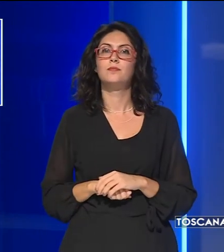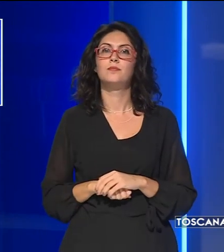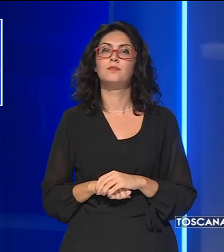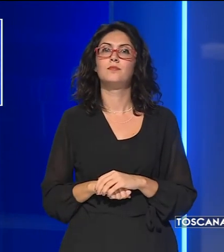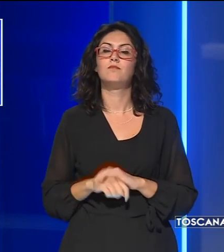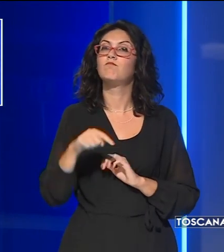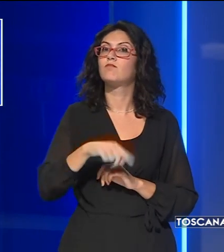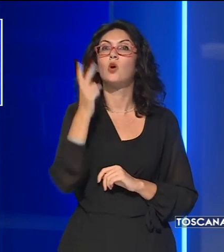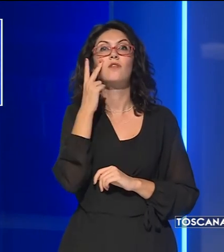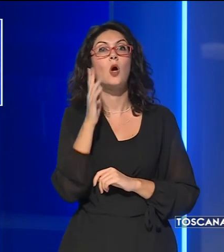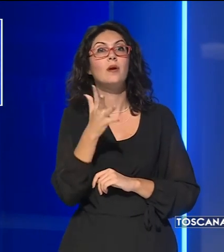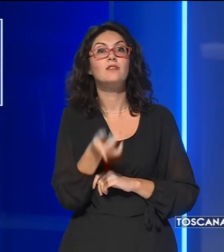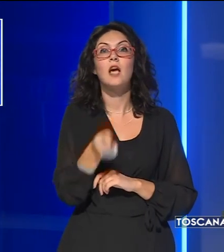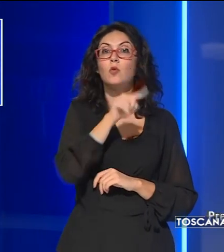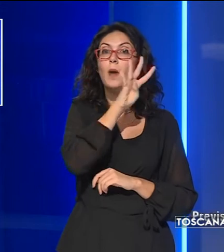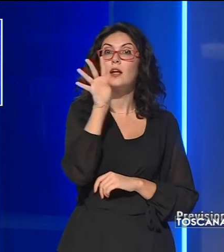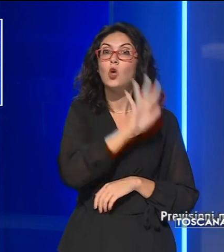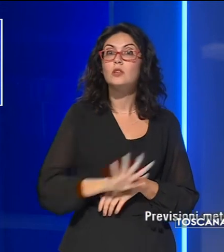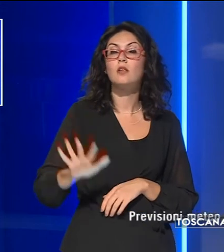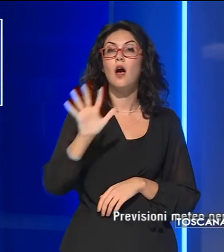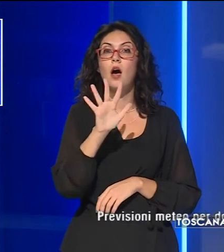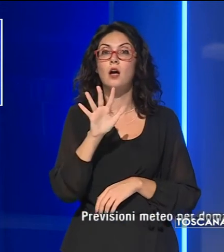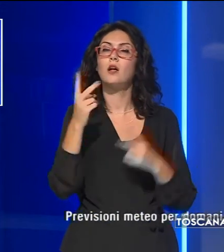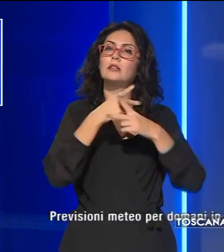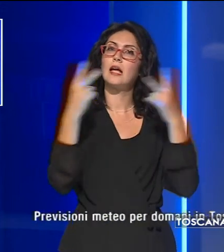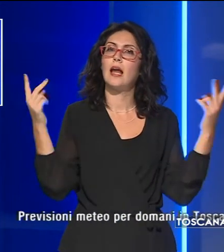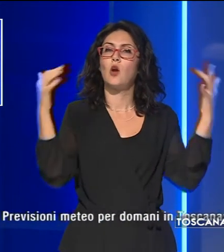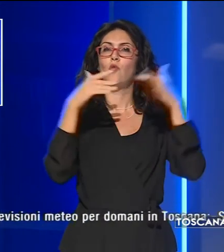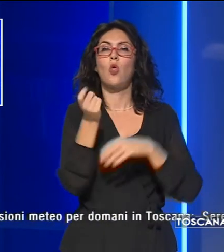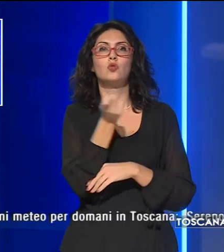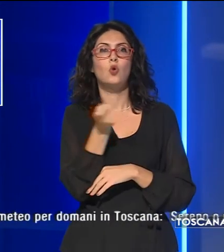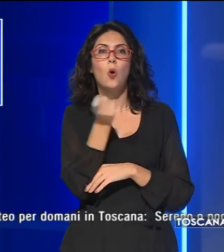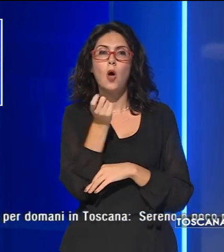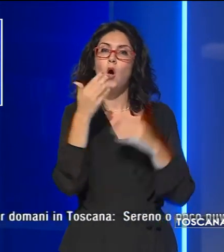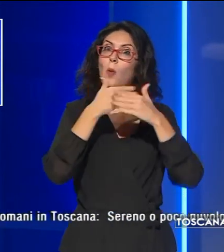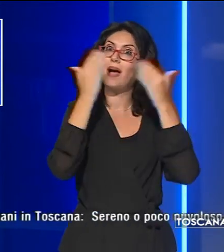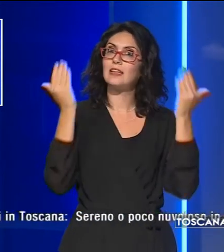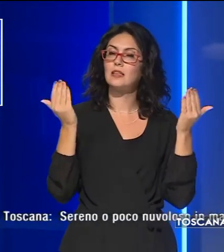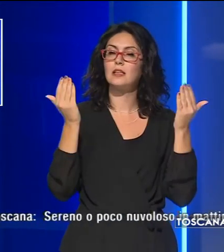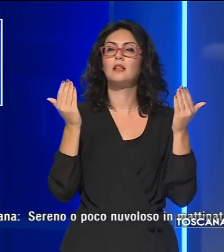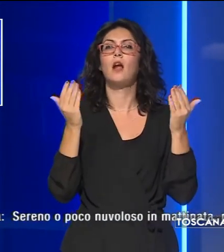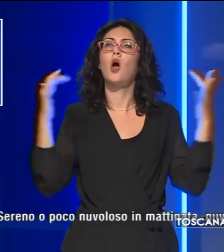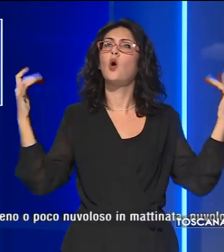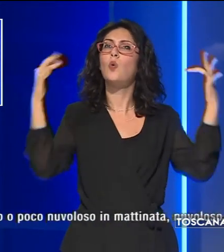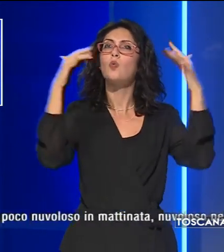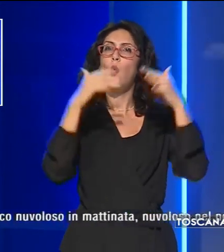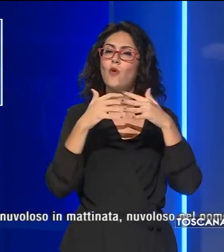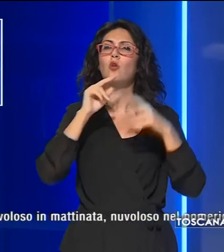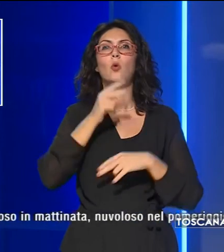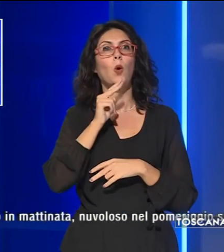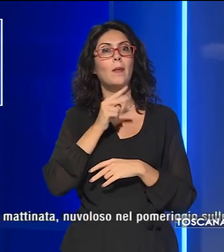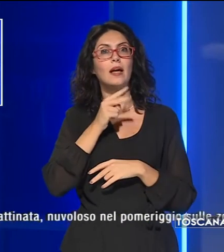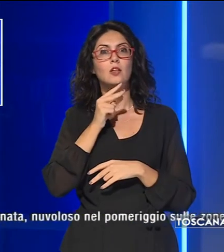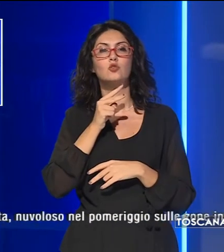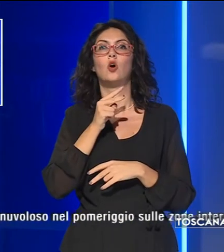e ora le previsioni meteo per domani in Toscana sereno poco nuvoloso durante la mattina nuvoloso nel pomeriggio